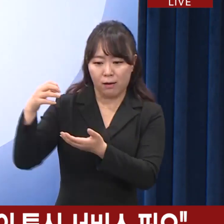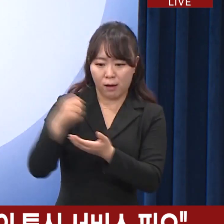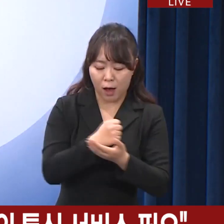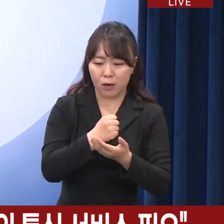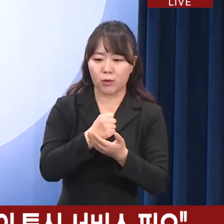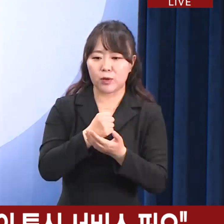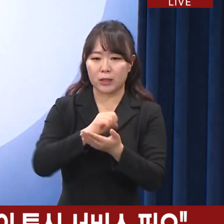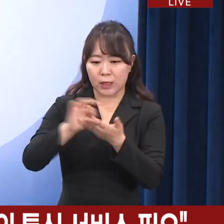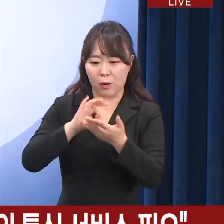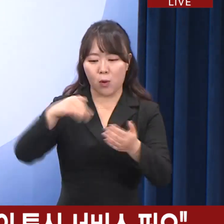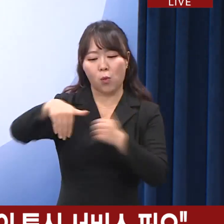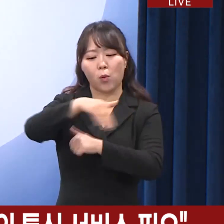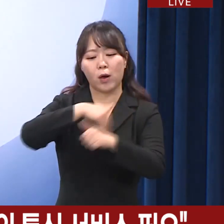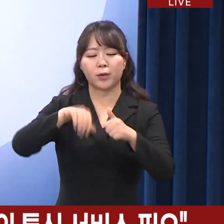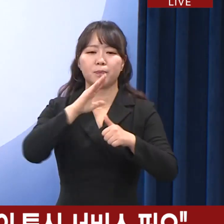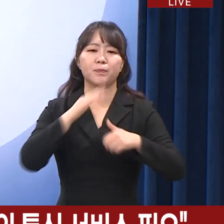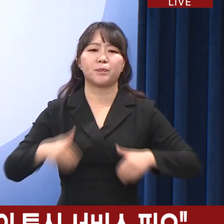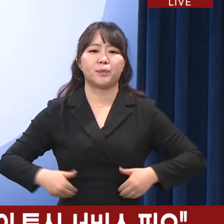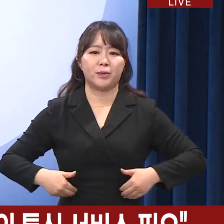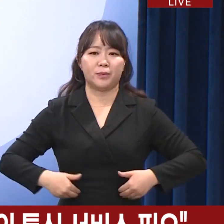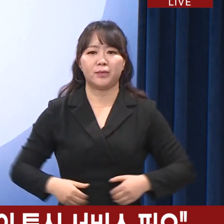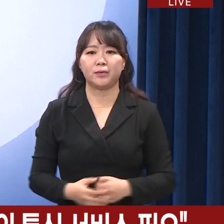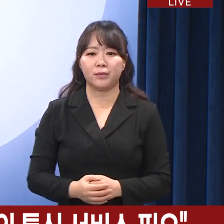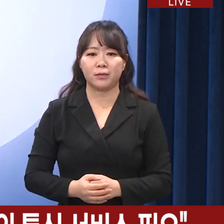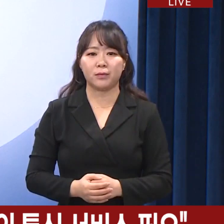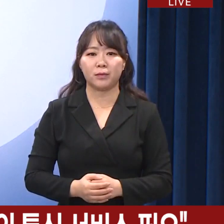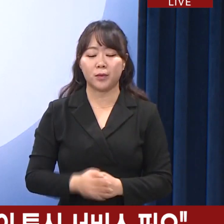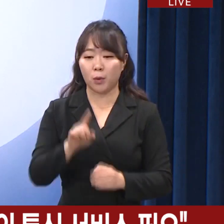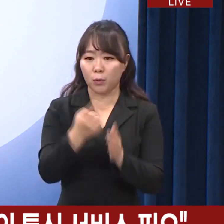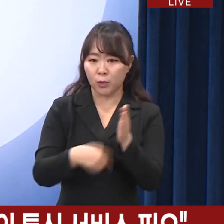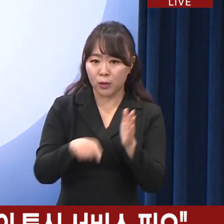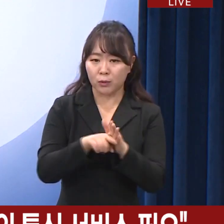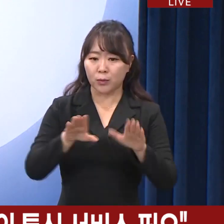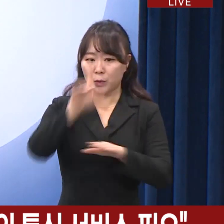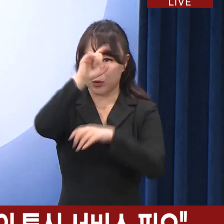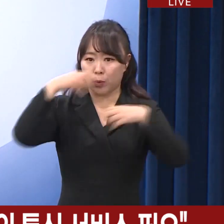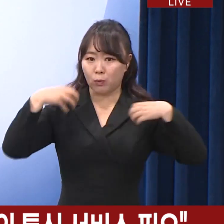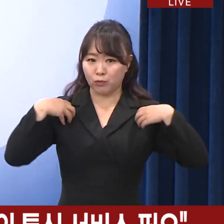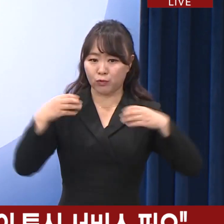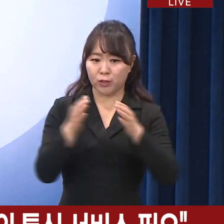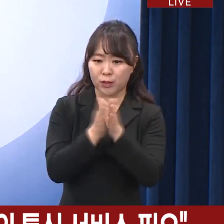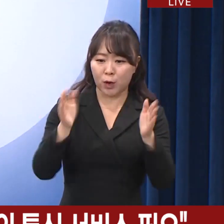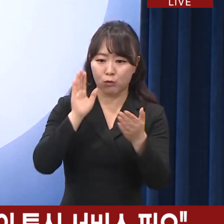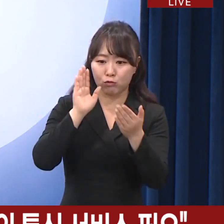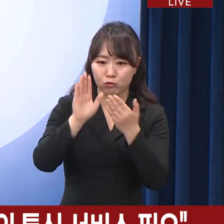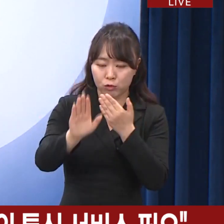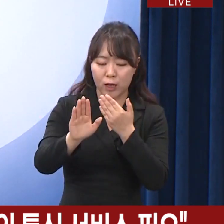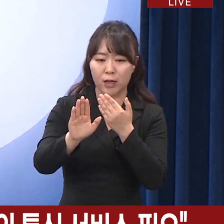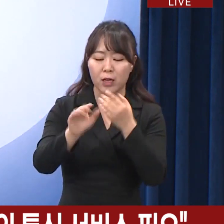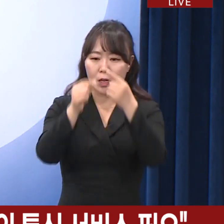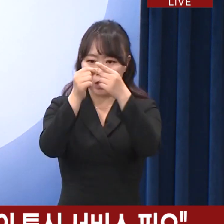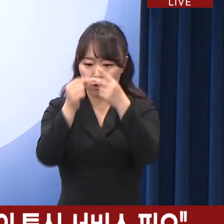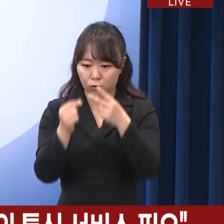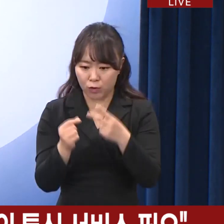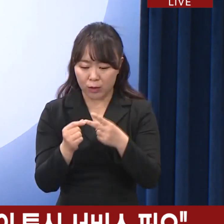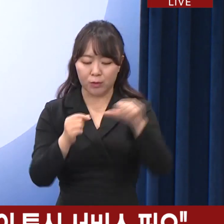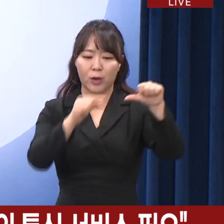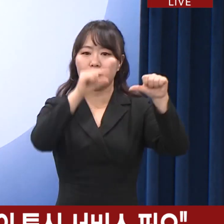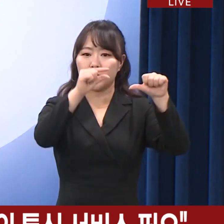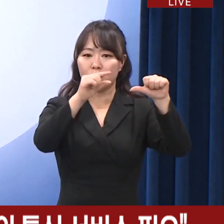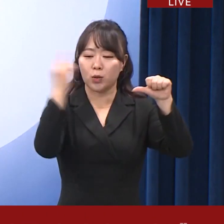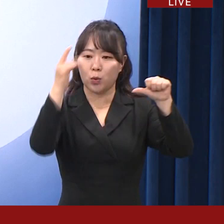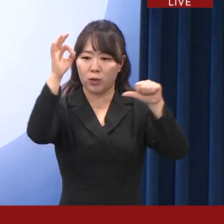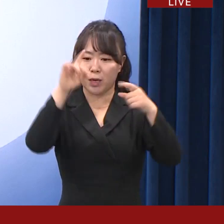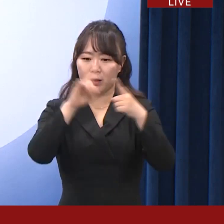조성이 필요한 상황입니다. 이를 위해 이번 정부 들어 두 차례에 걸쳐 5G 요금제를